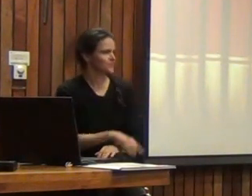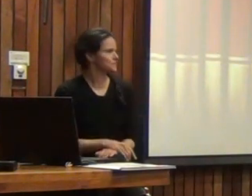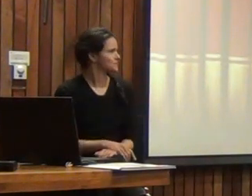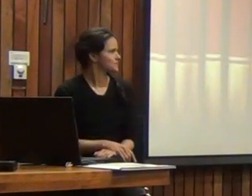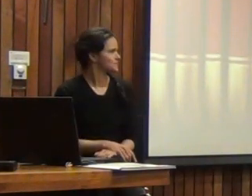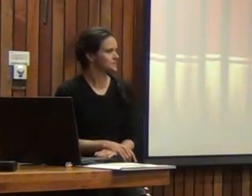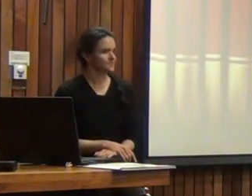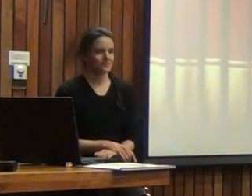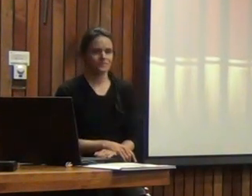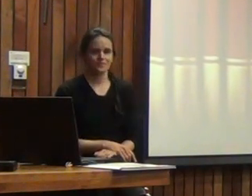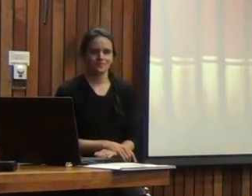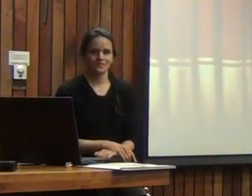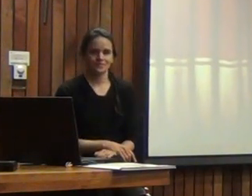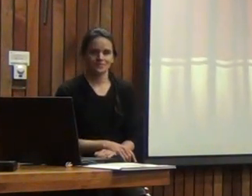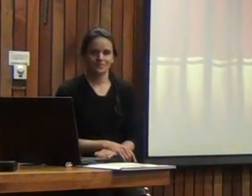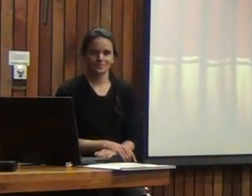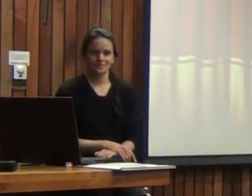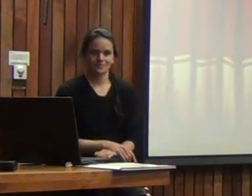Chan, chan.